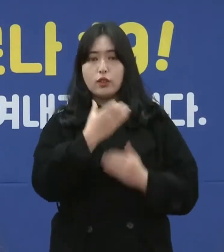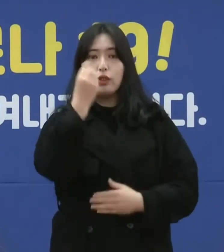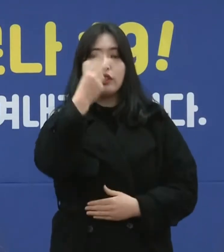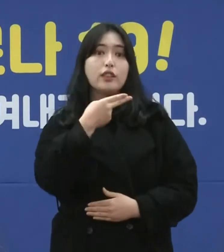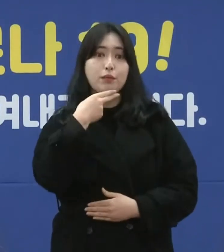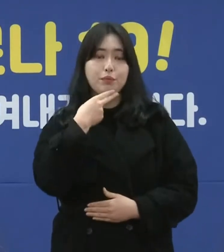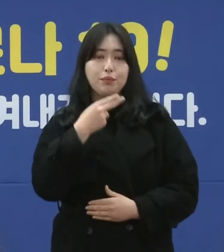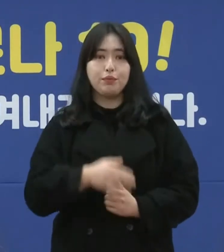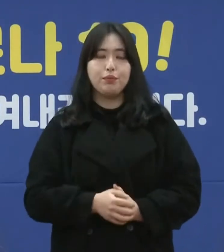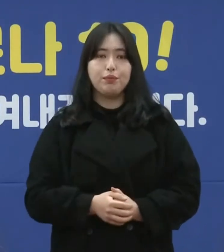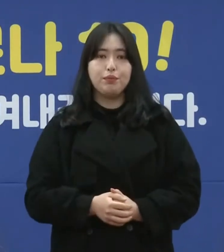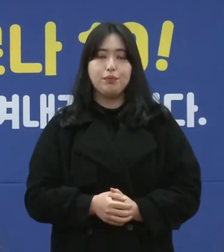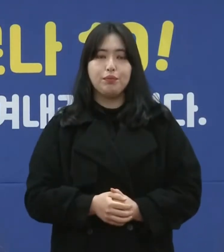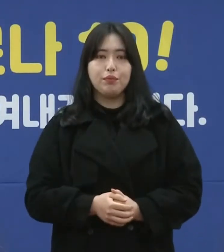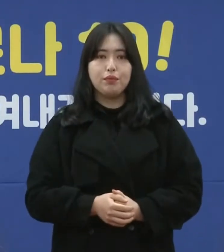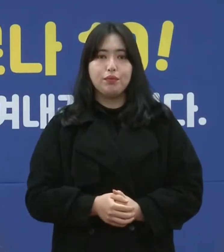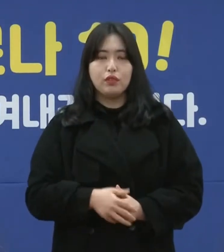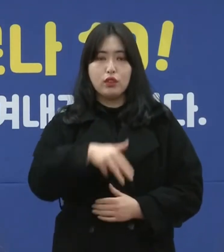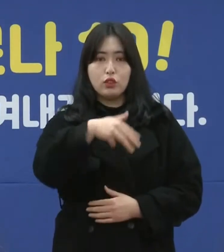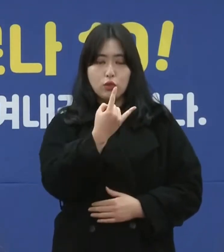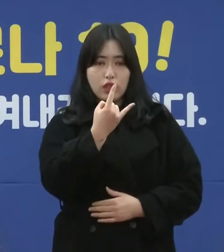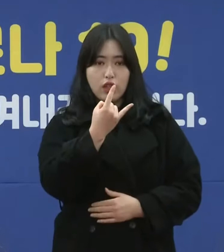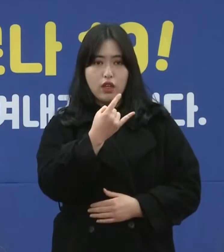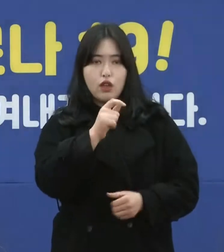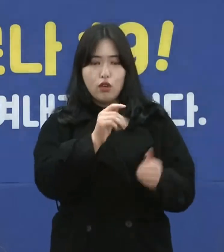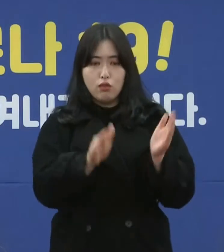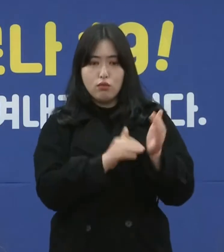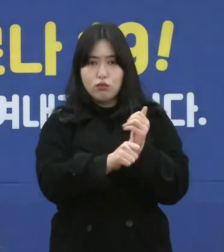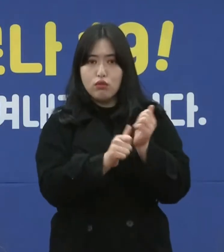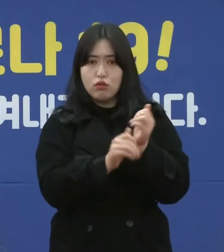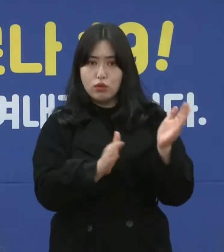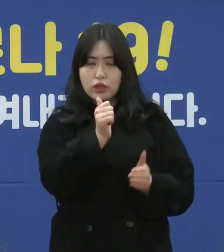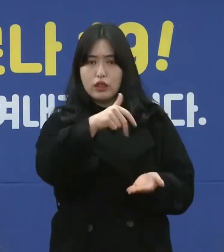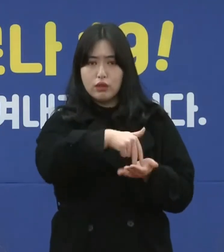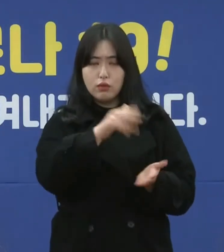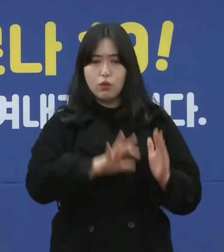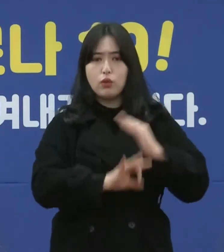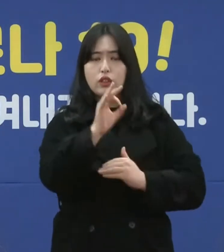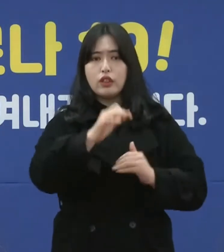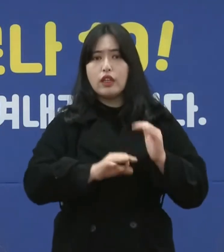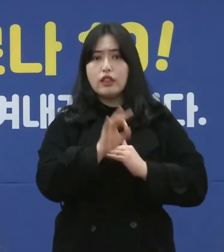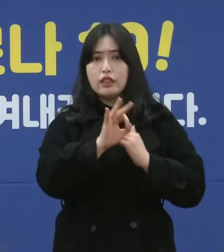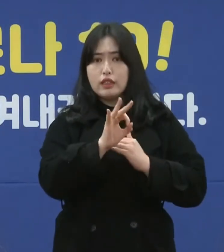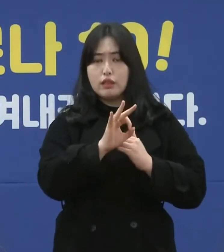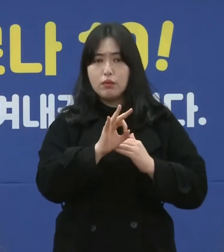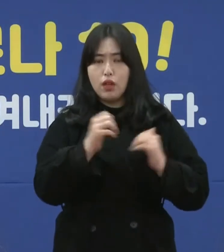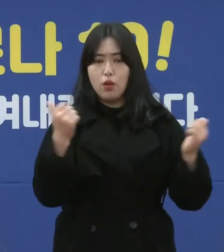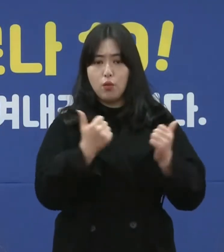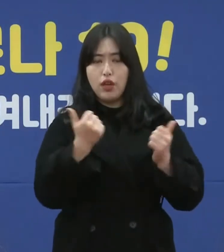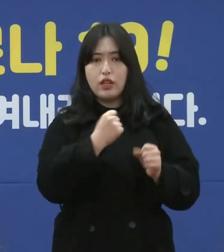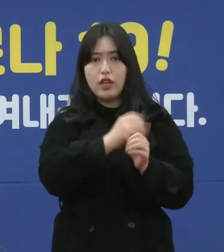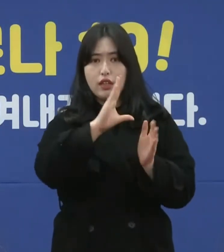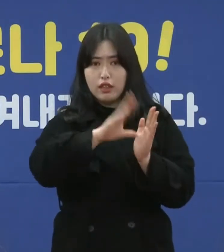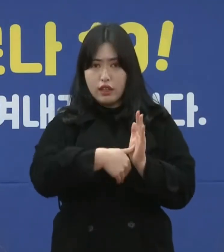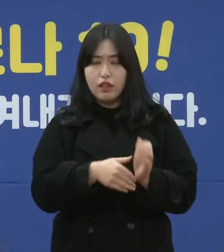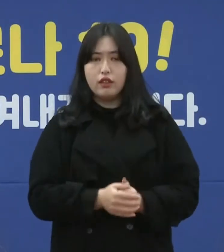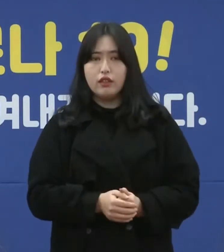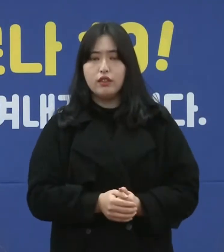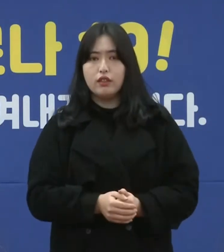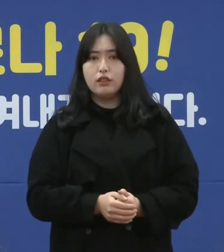판정을 받으셨습니다. 최승현 행정부 이사님은 오늘 오전 아침에 있었던 코로나 상황 판단 회의에서